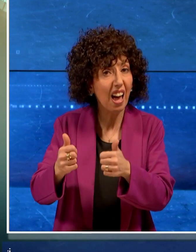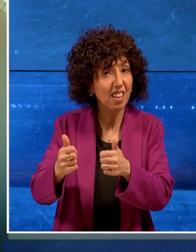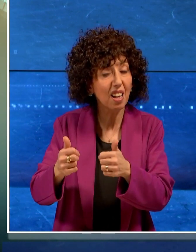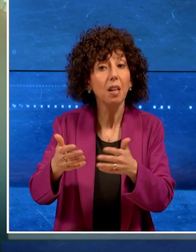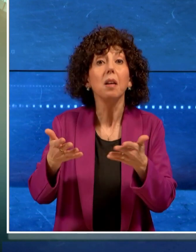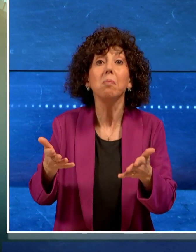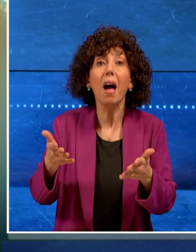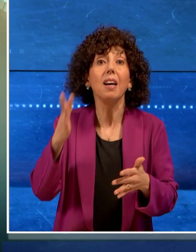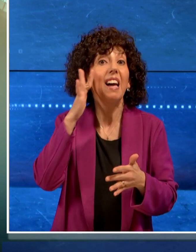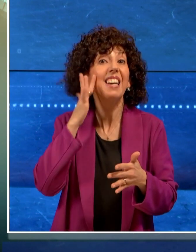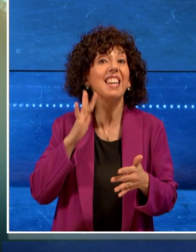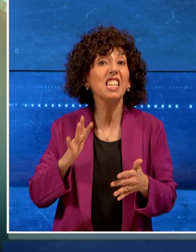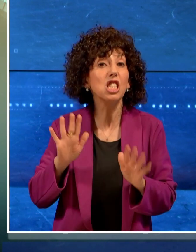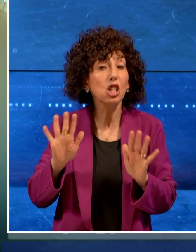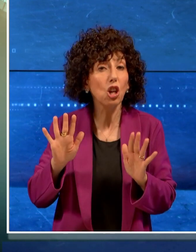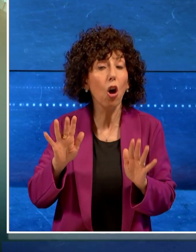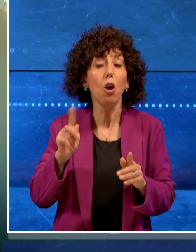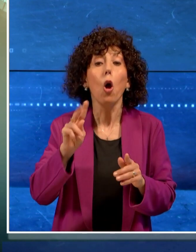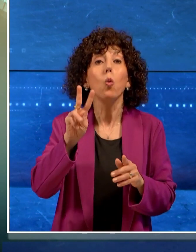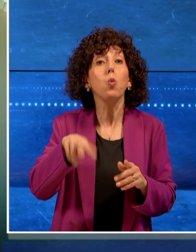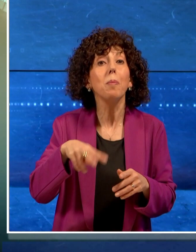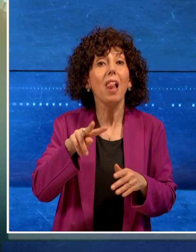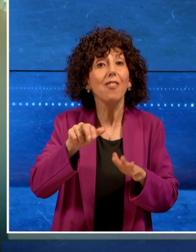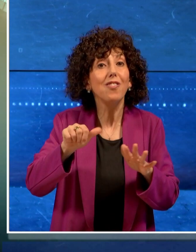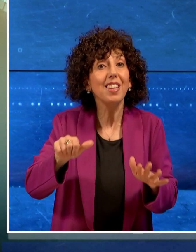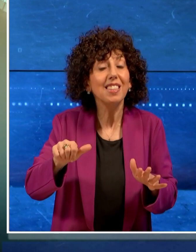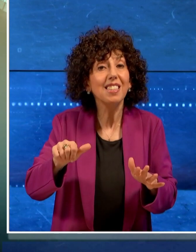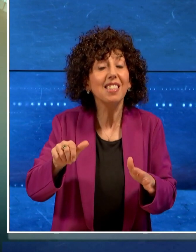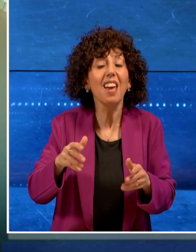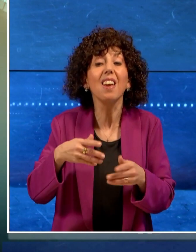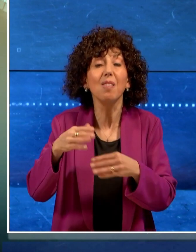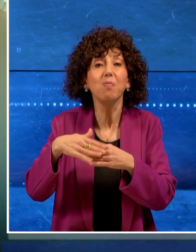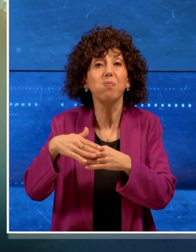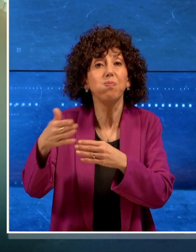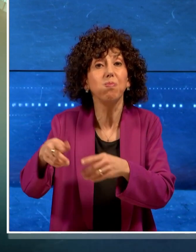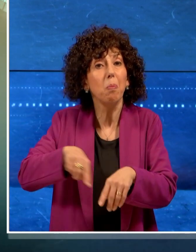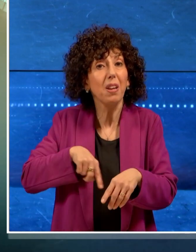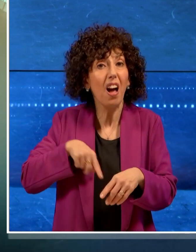sarebbe il rischio che dal 2026 finisca in mani di privati.